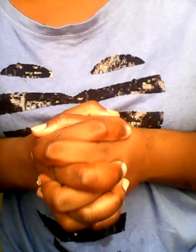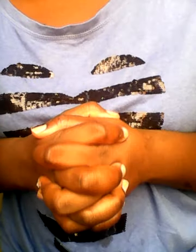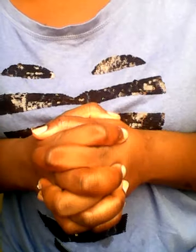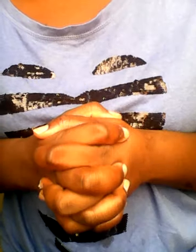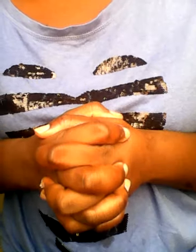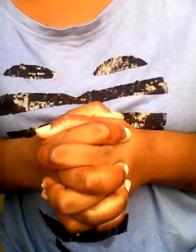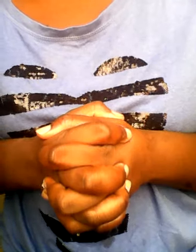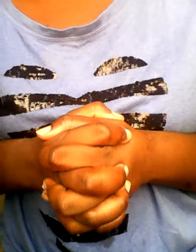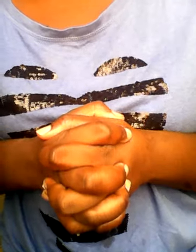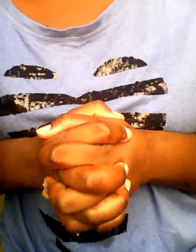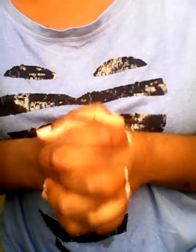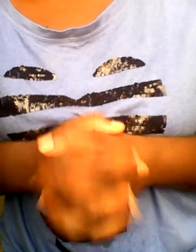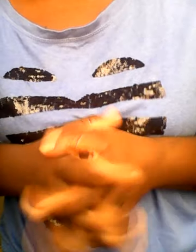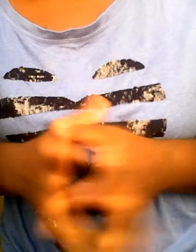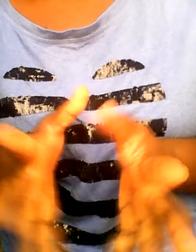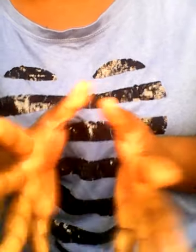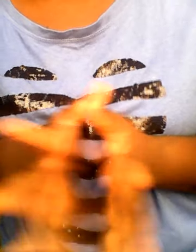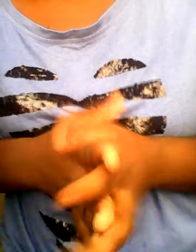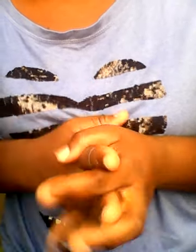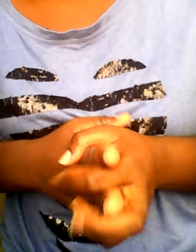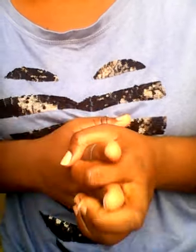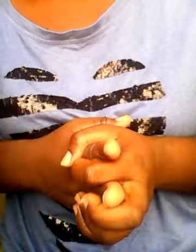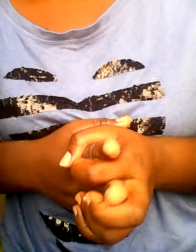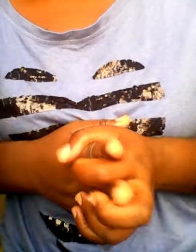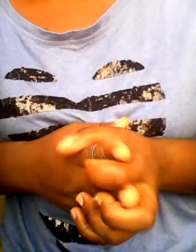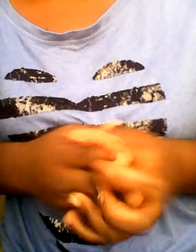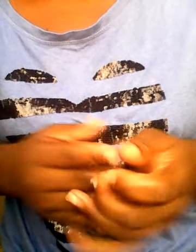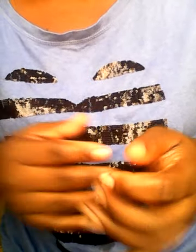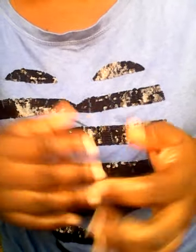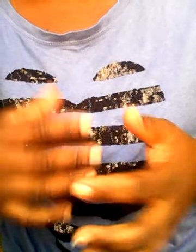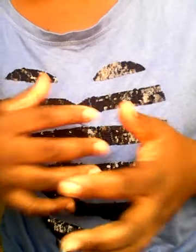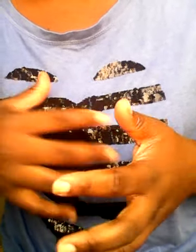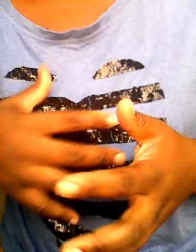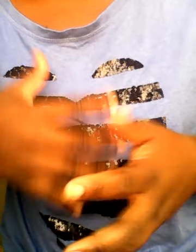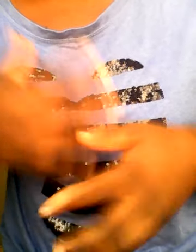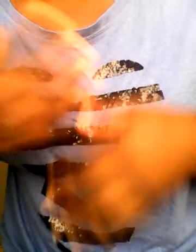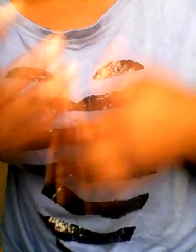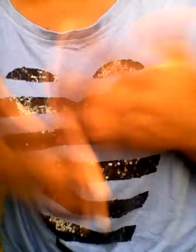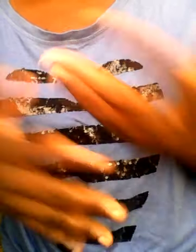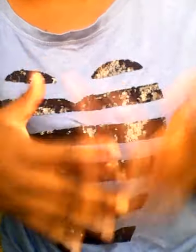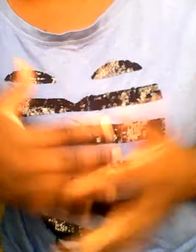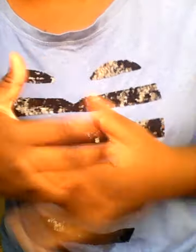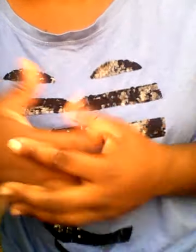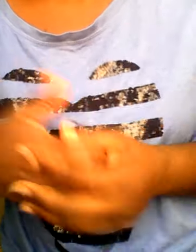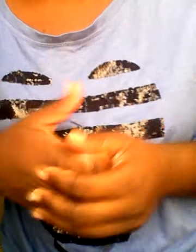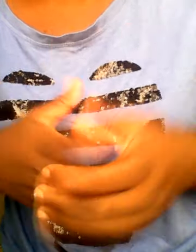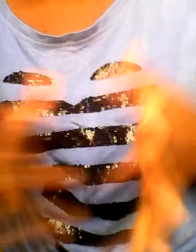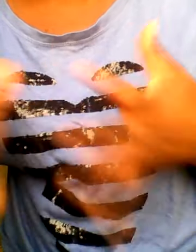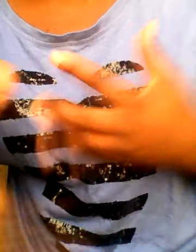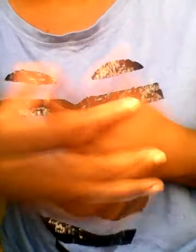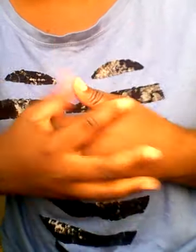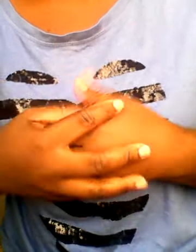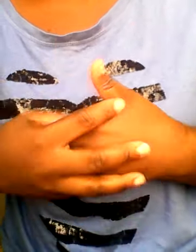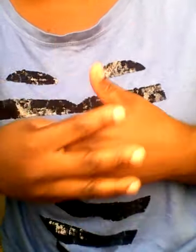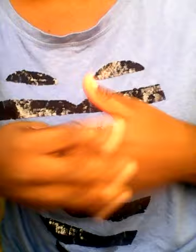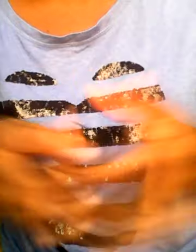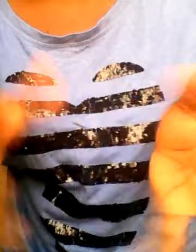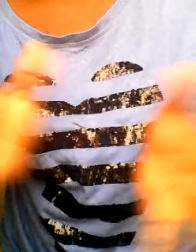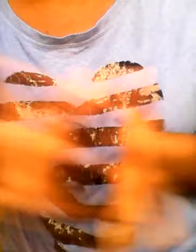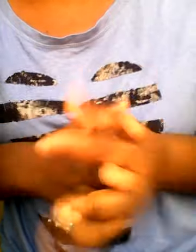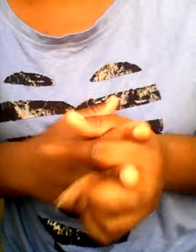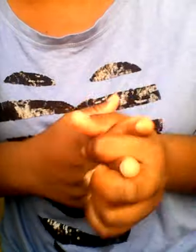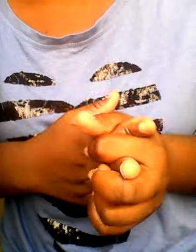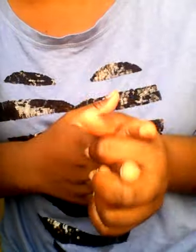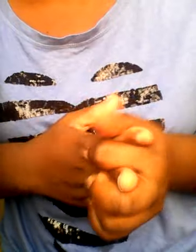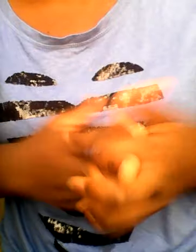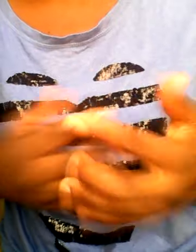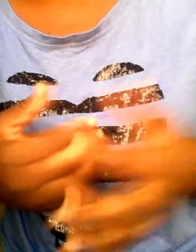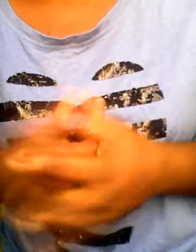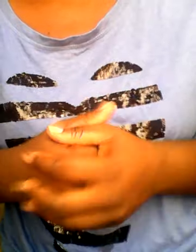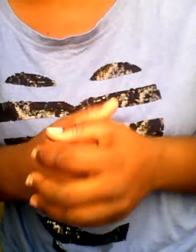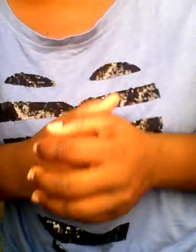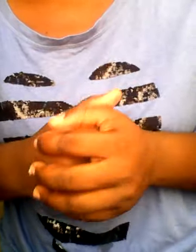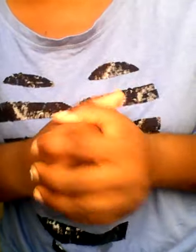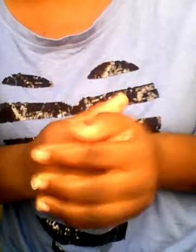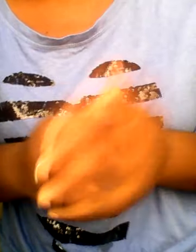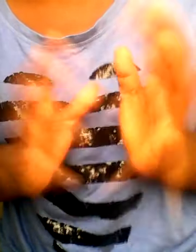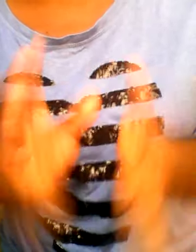c'est dû aux filaires dont les filaires que vous avez peut-être dans le corps ou sous la peau un peu